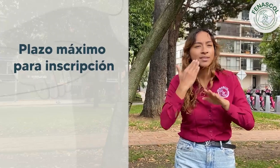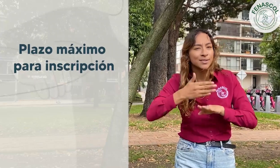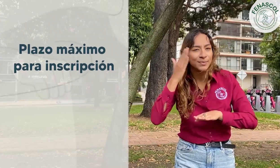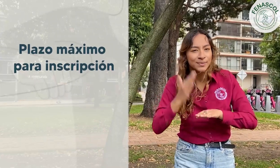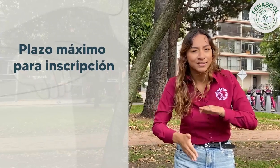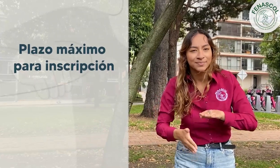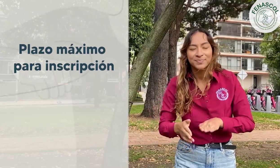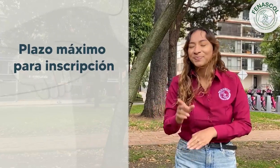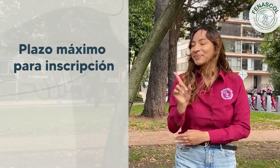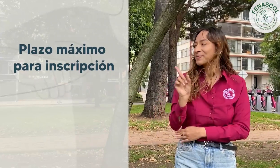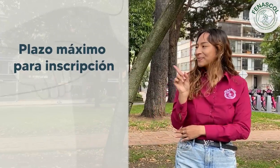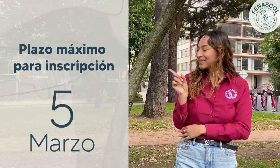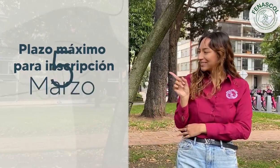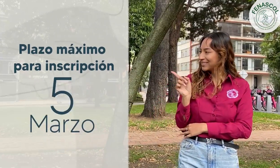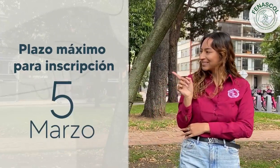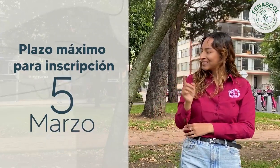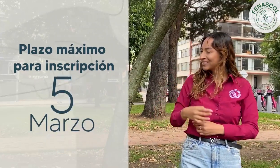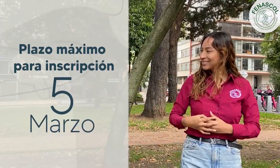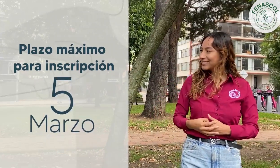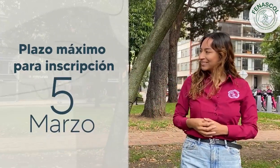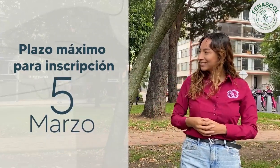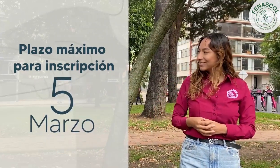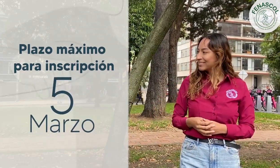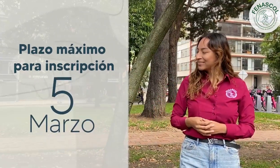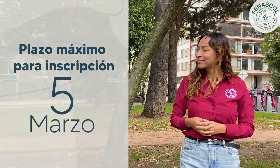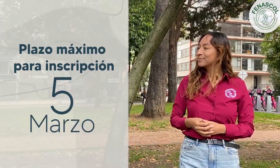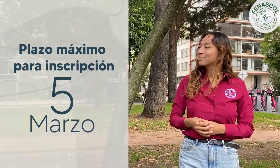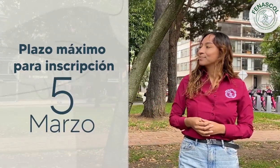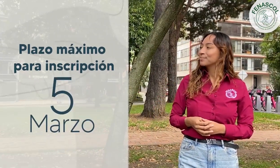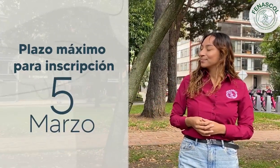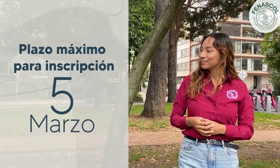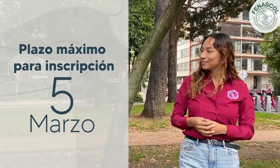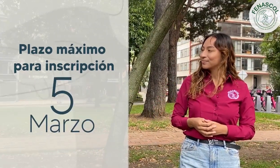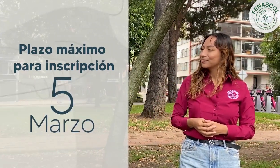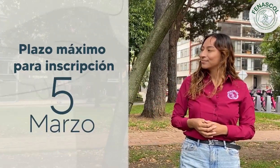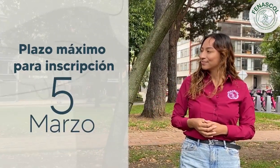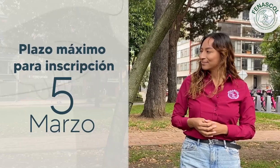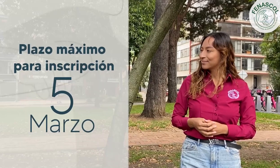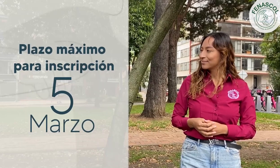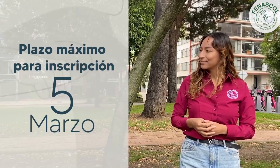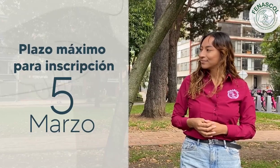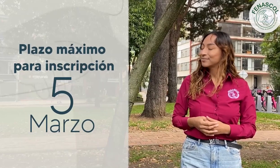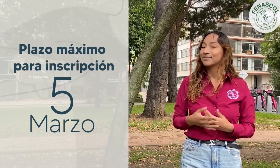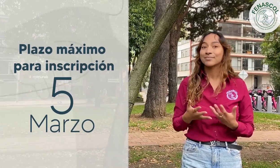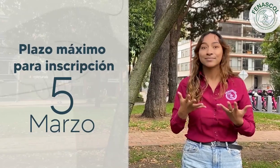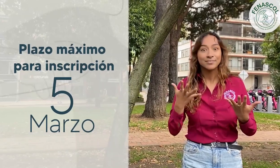El evento es con cupos limitados y el plazo máximo para inscribirse es el día 5 de marzo.